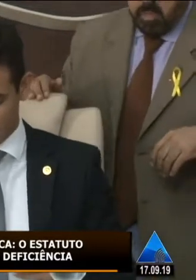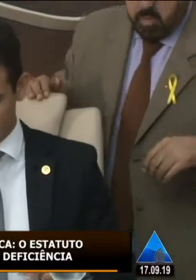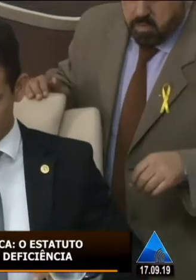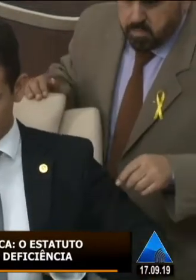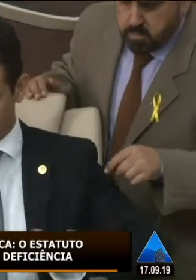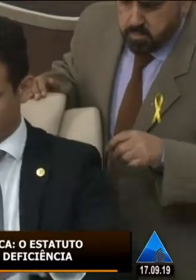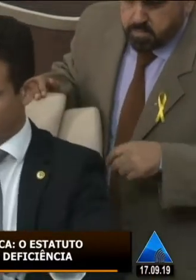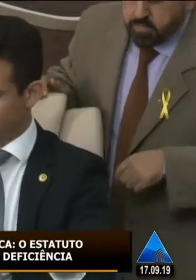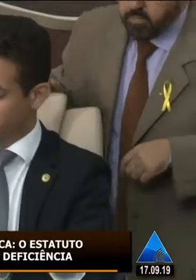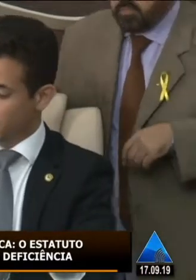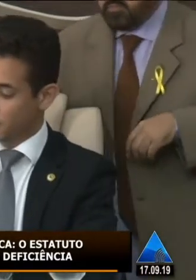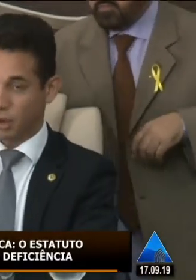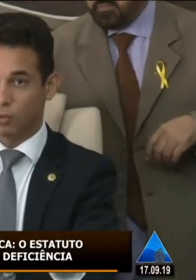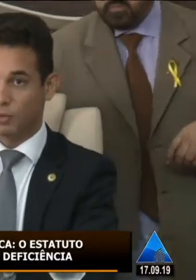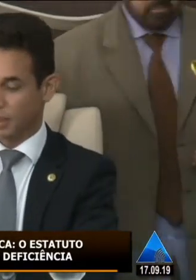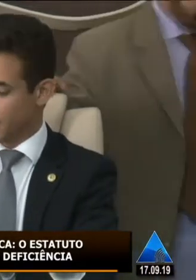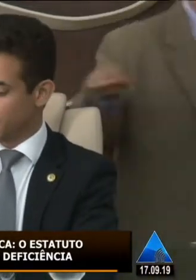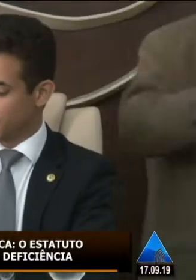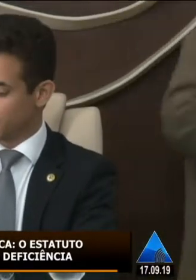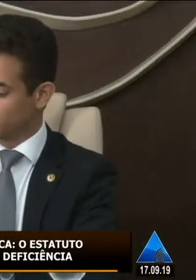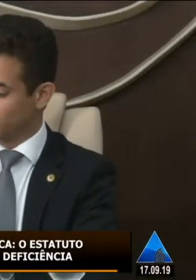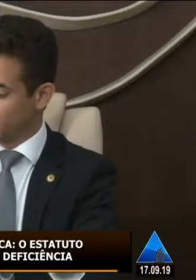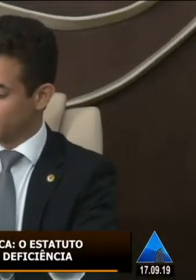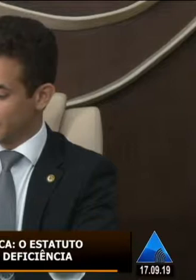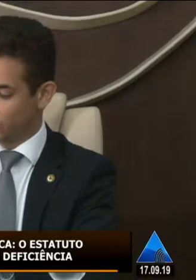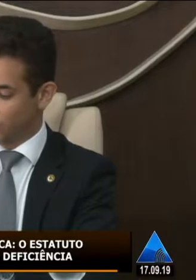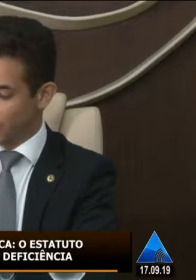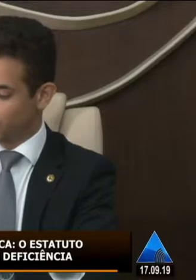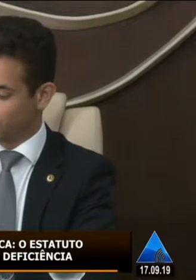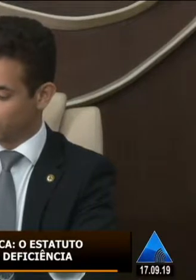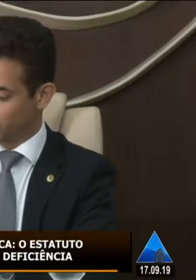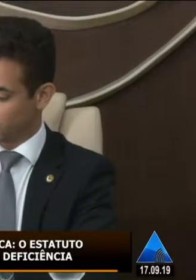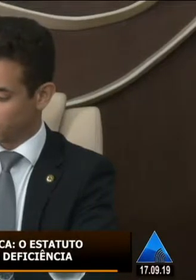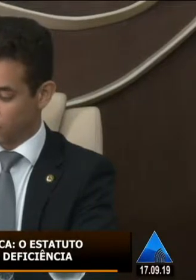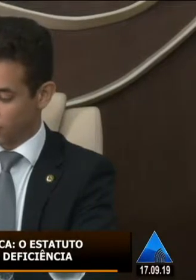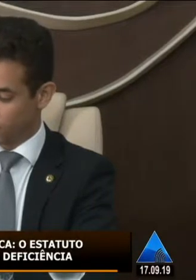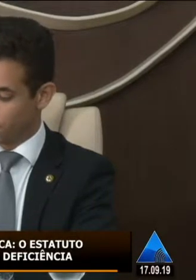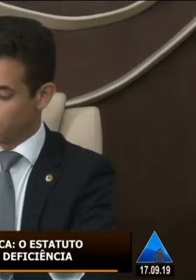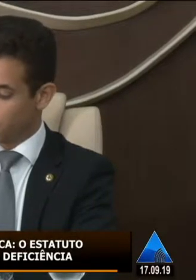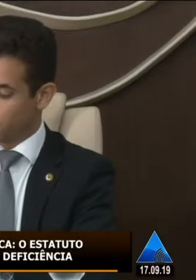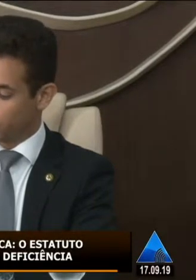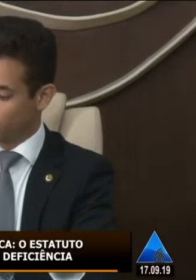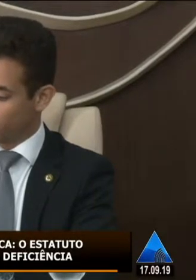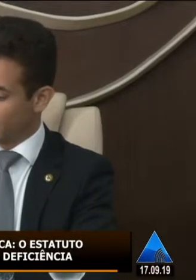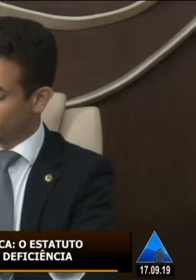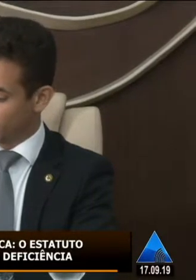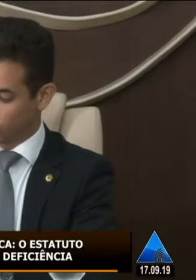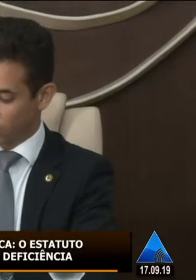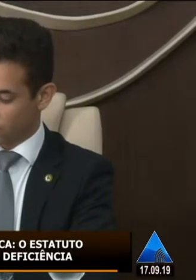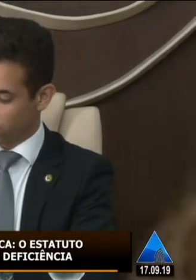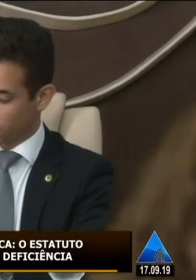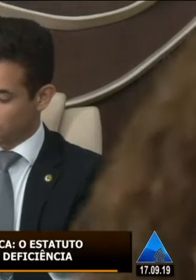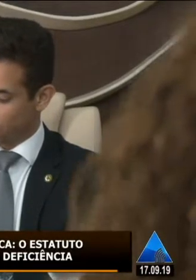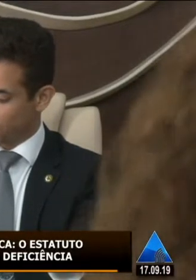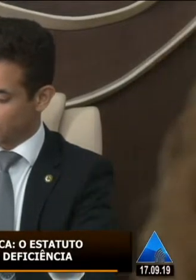que está fazendo aqui a linguagem de sinais. Quero convidar aqui para a mesa a sua senhora Maria do Carmo de Souza Severo, subcoordenadora de